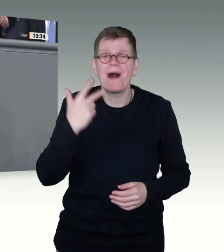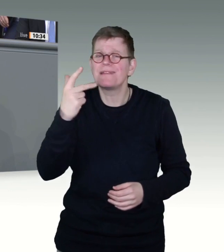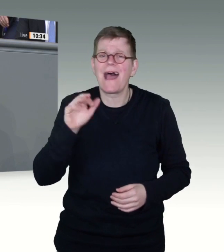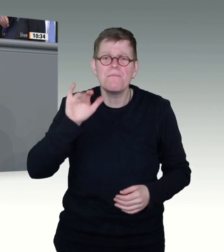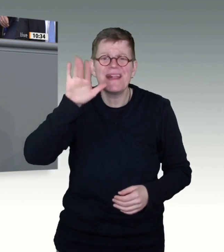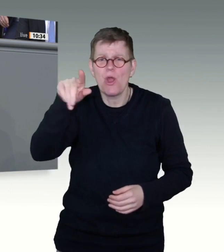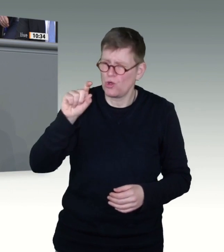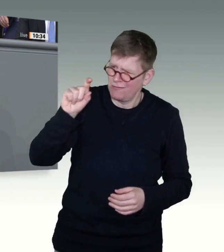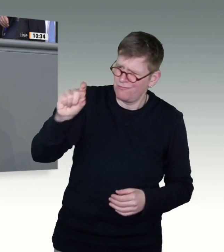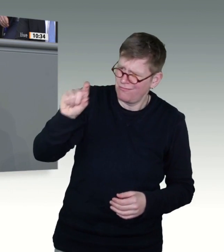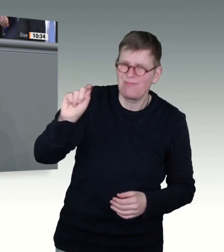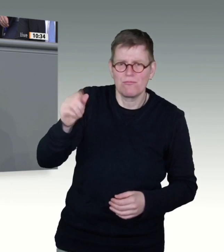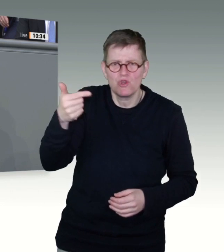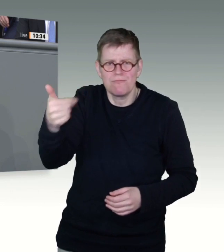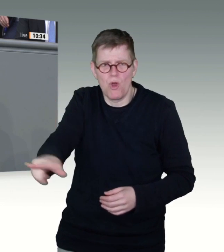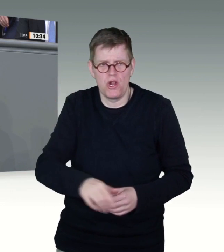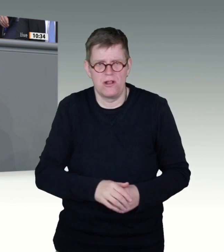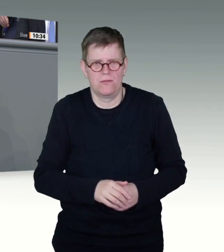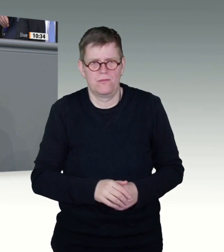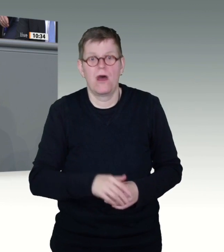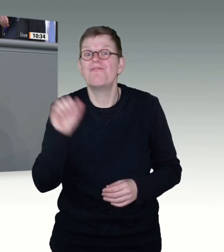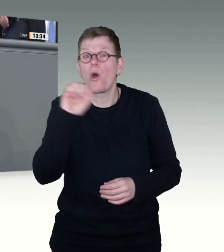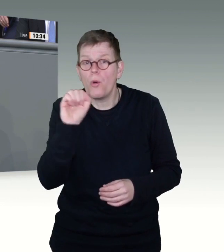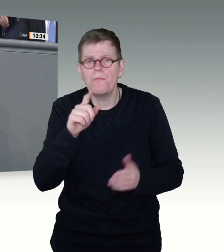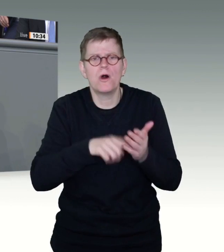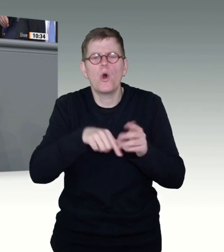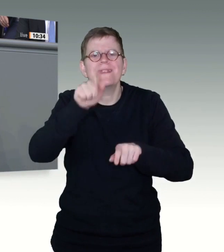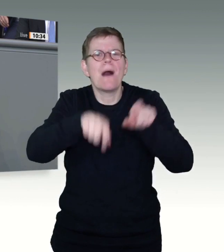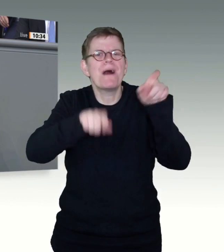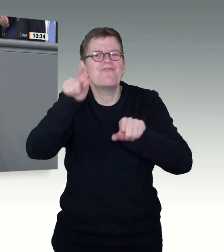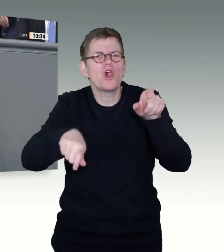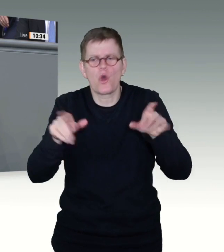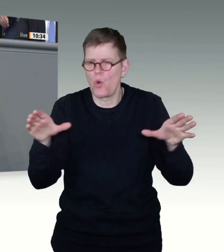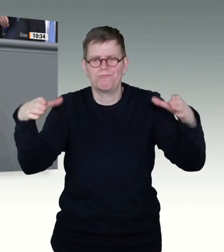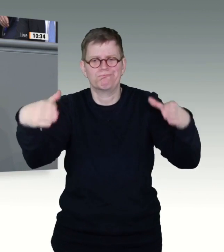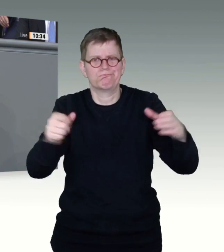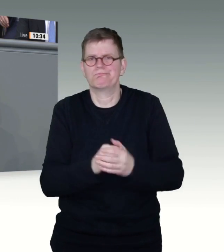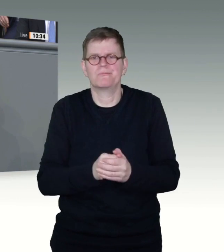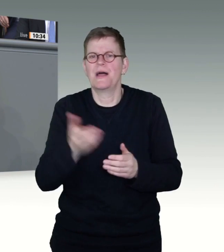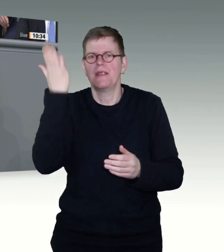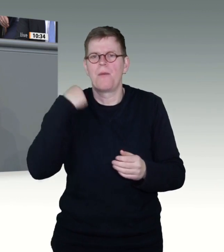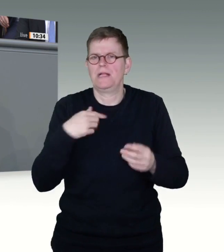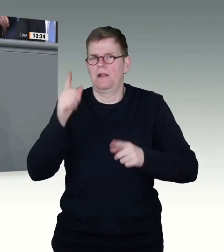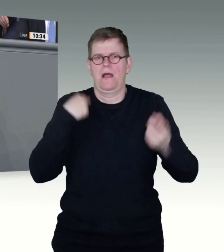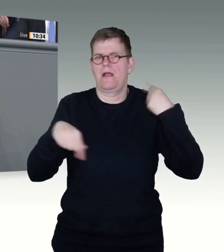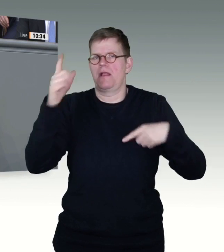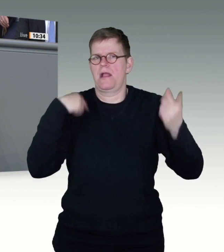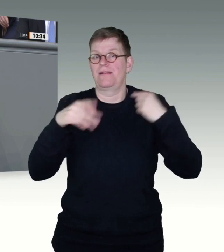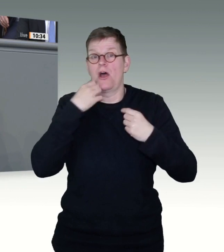getroffenen Quarantänemaßnahmen ausreichten, um dem Ausbruch Herr zu werden. Schweinegrippe heißt jetzt Covid-19.